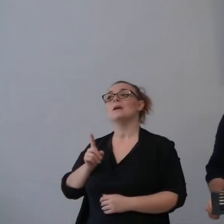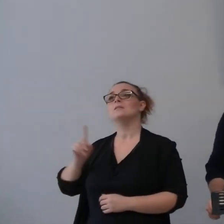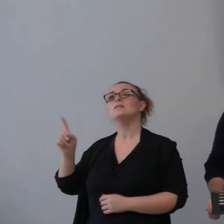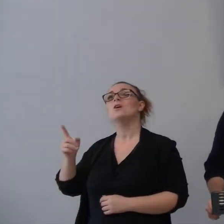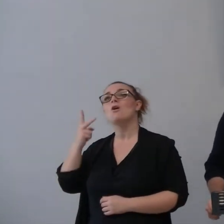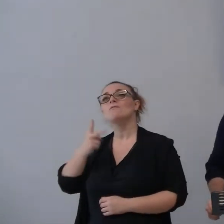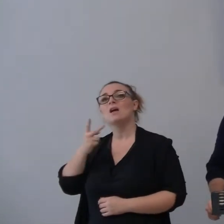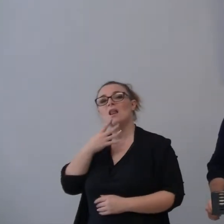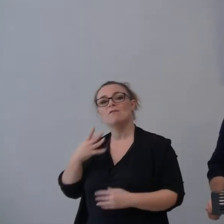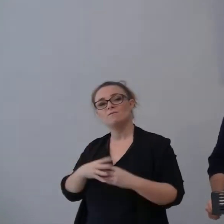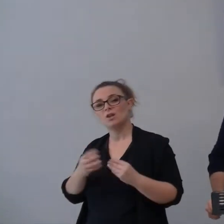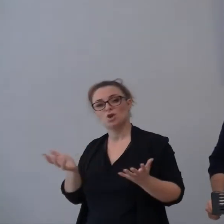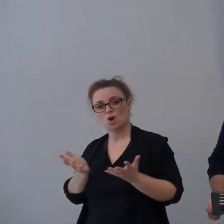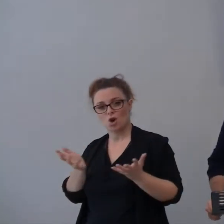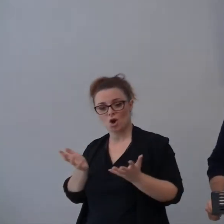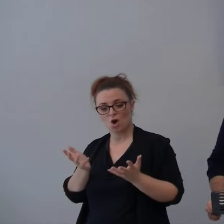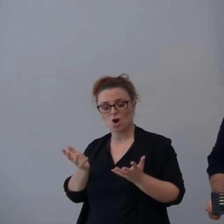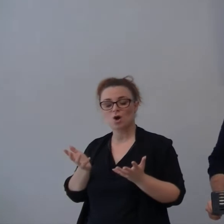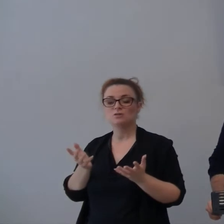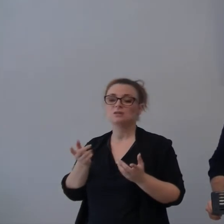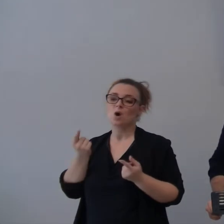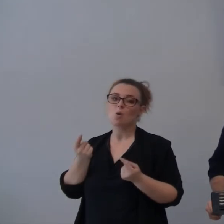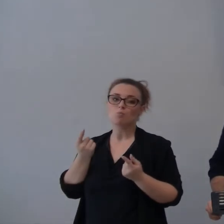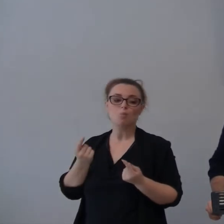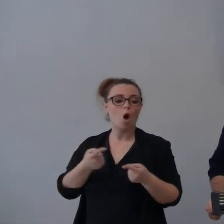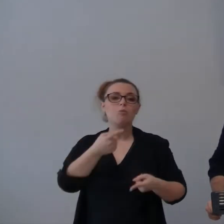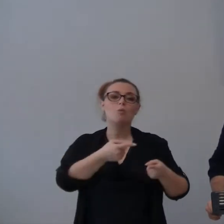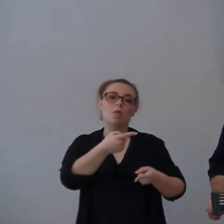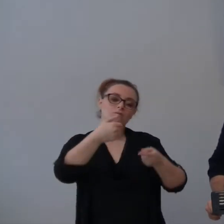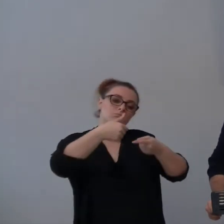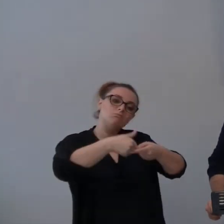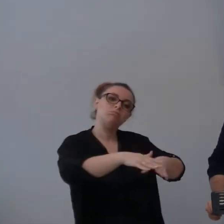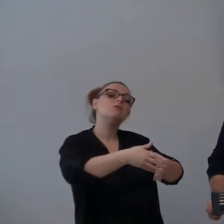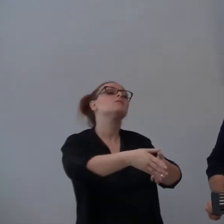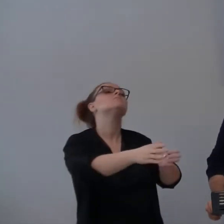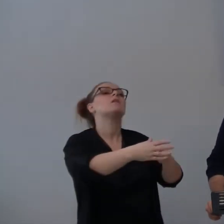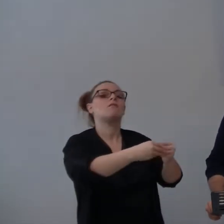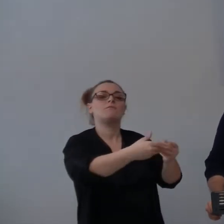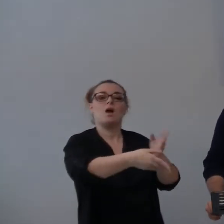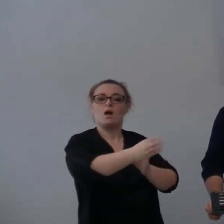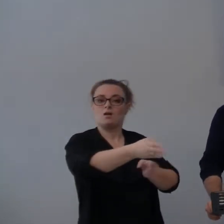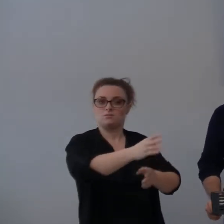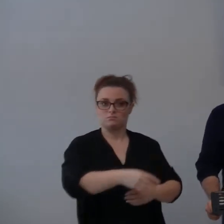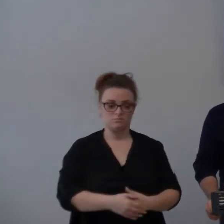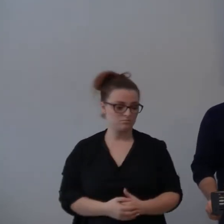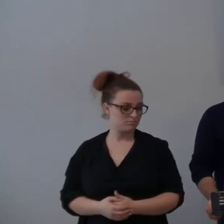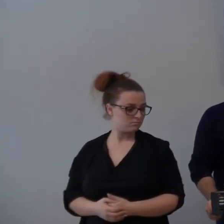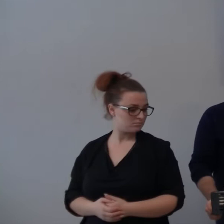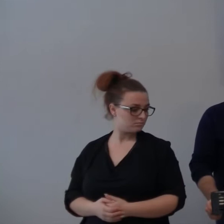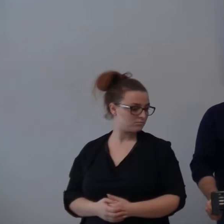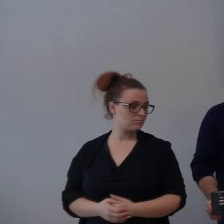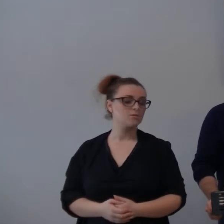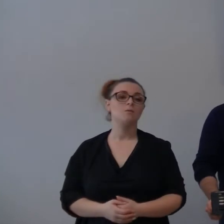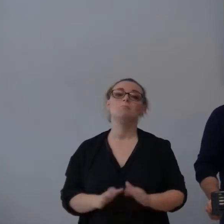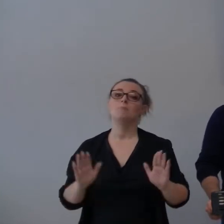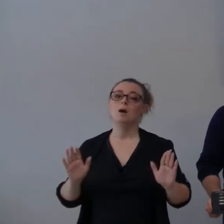lasciando un po' andare per la strada che il popolo volerà. E ha detto, fate, fate amore. Però a un certo punto dice, ok,